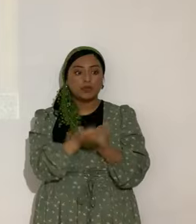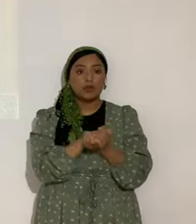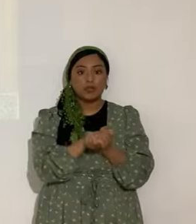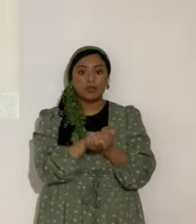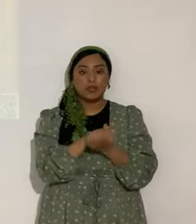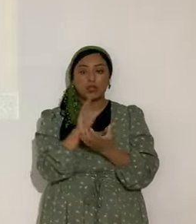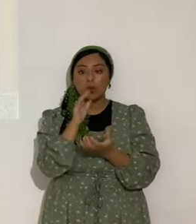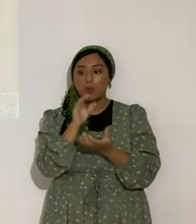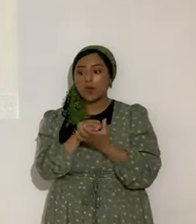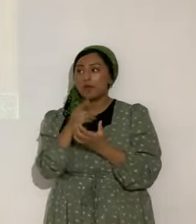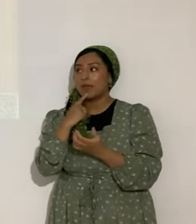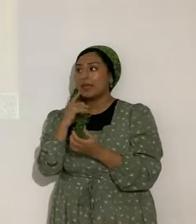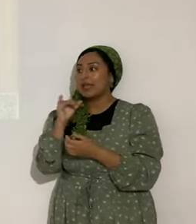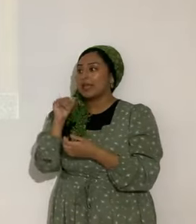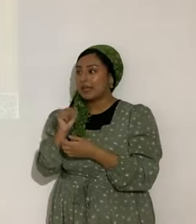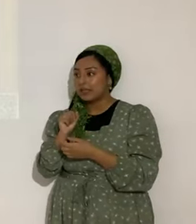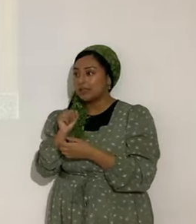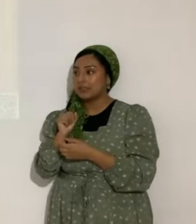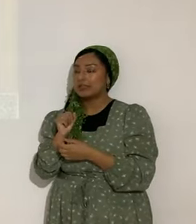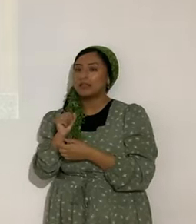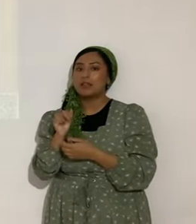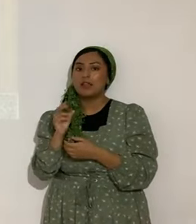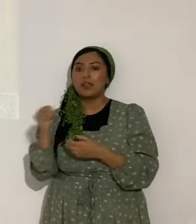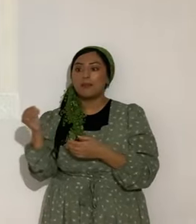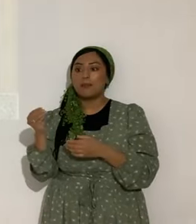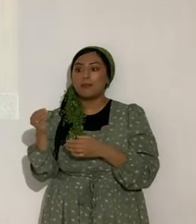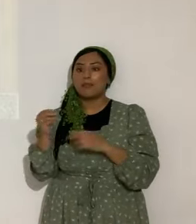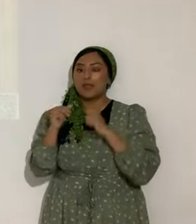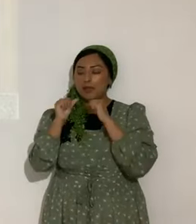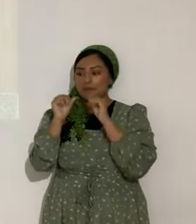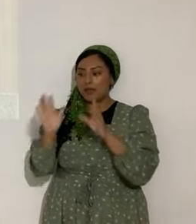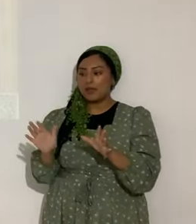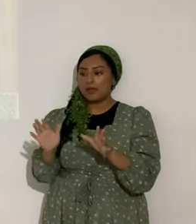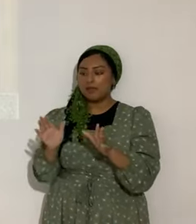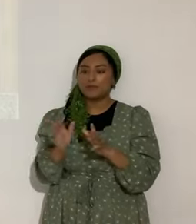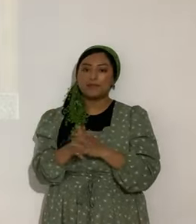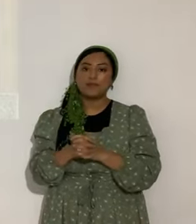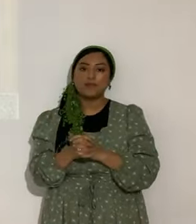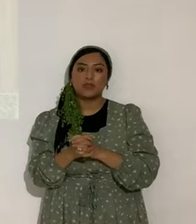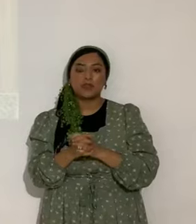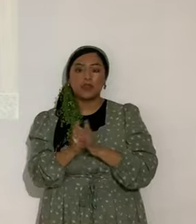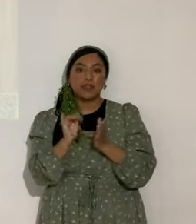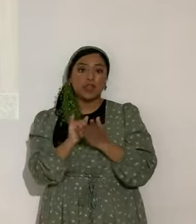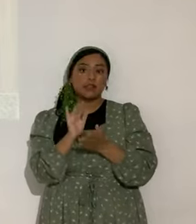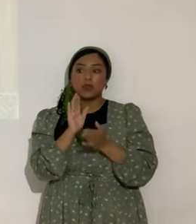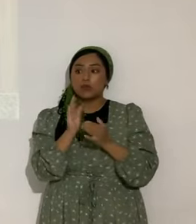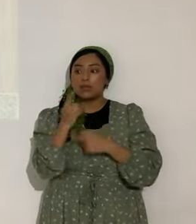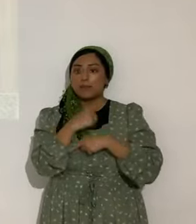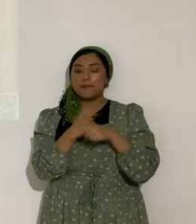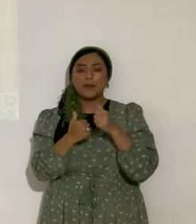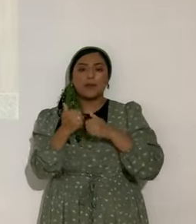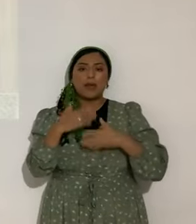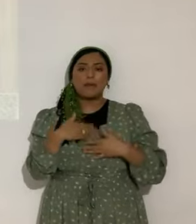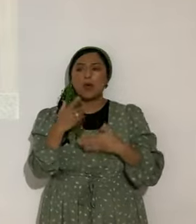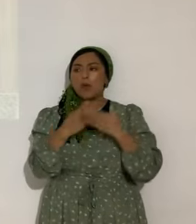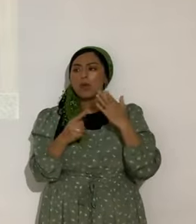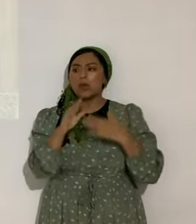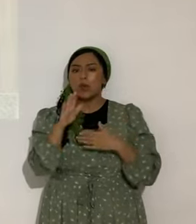en que tu esposa te dijo sí y recibiste las bendiciones de boda, ese sería tu día más feliz. ¿Cuál ha sido el día más feliz? Vamos a